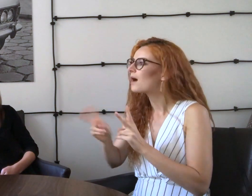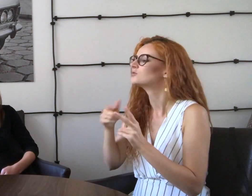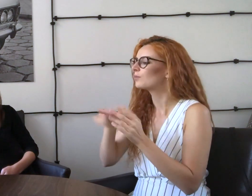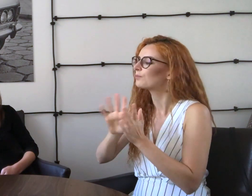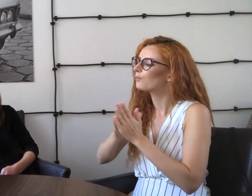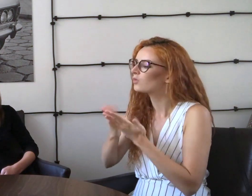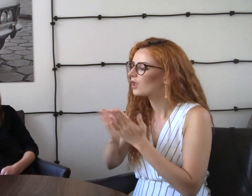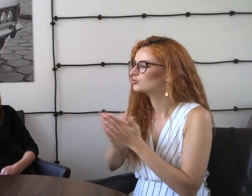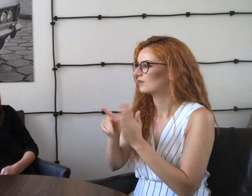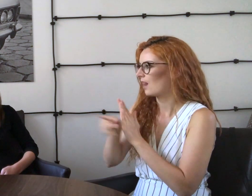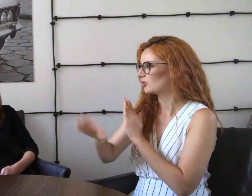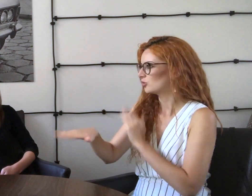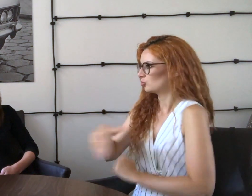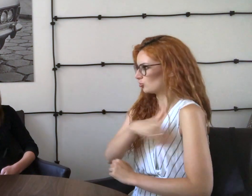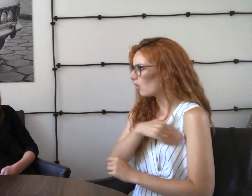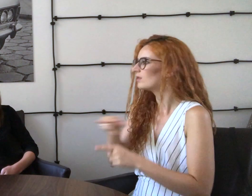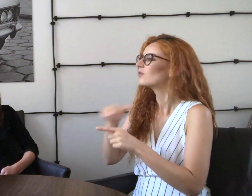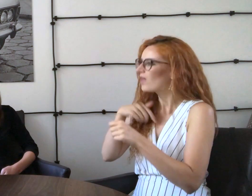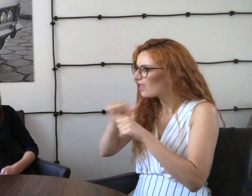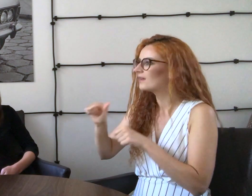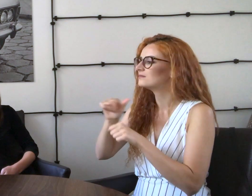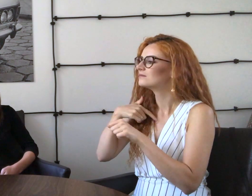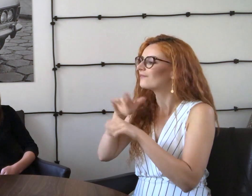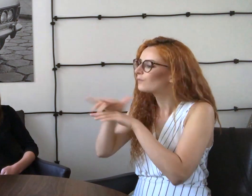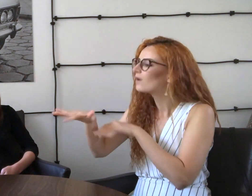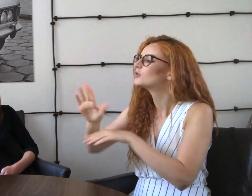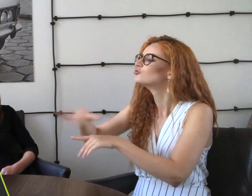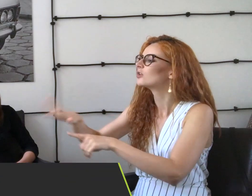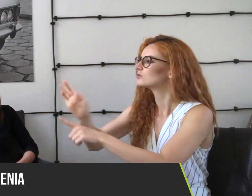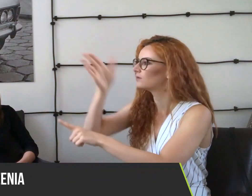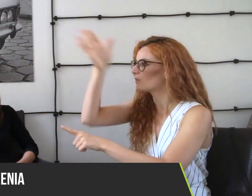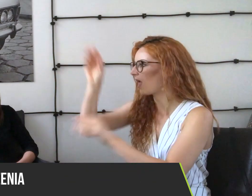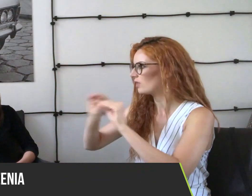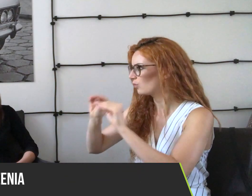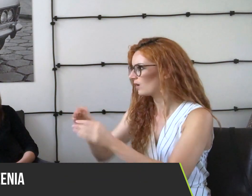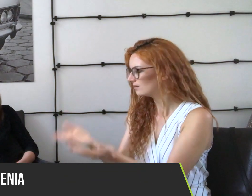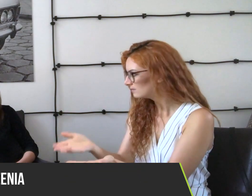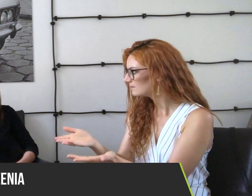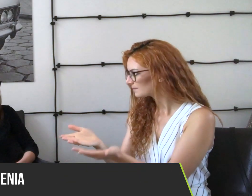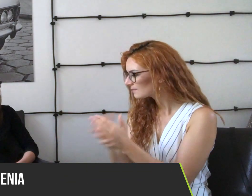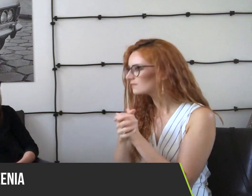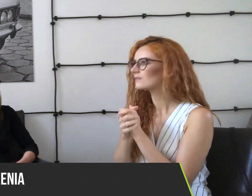Jeżeli ja tłumaczę podręczniki na przykład dla dzieci szkolne, to jest wpływ na dzieci, na ich przyszłość, na ich edukację.